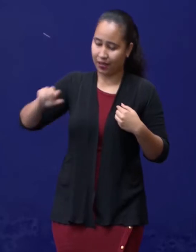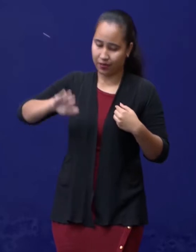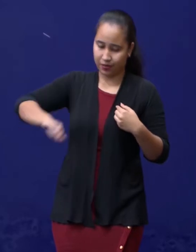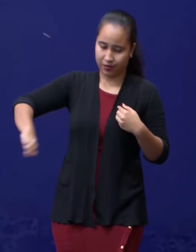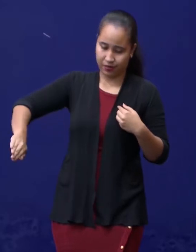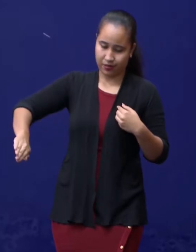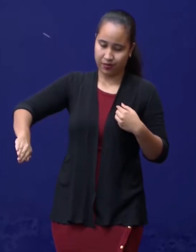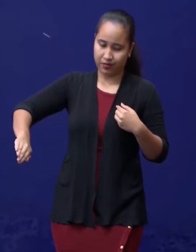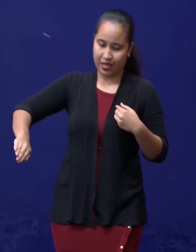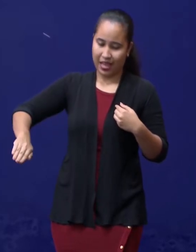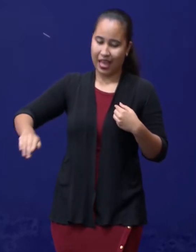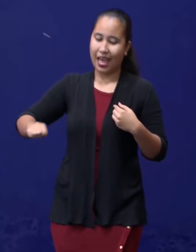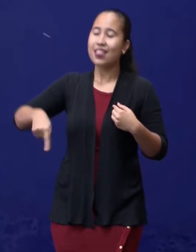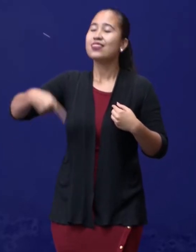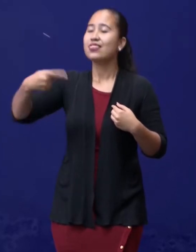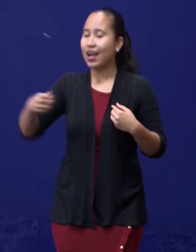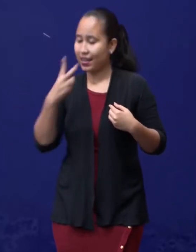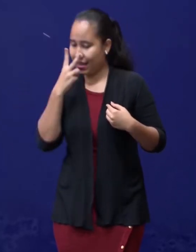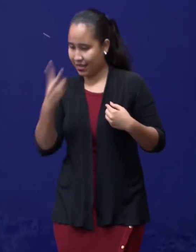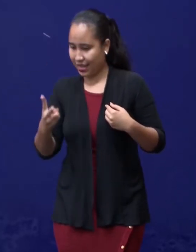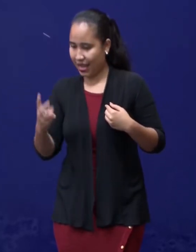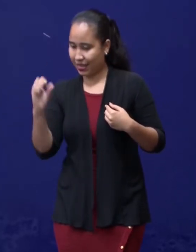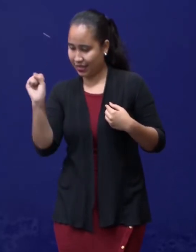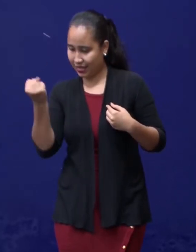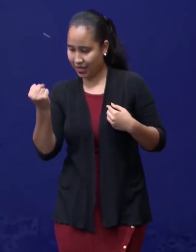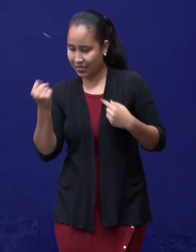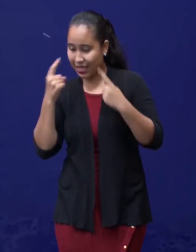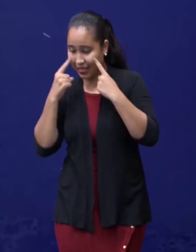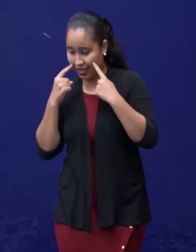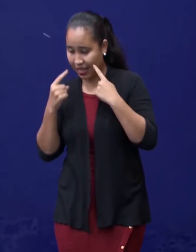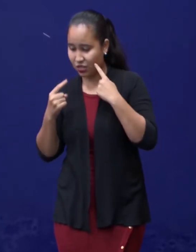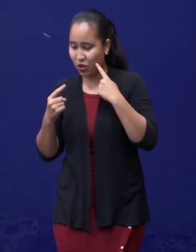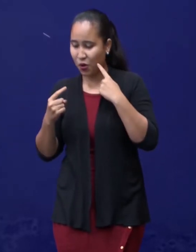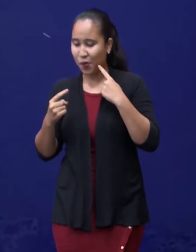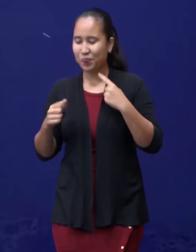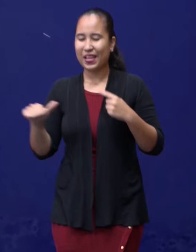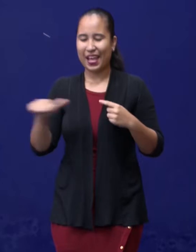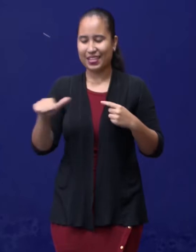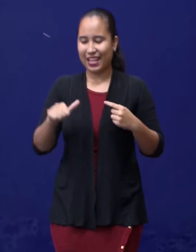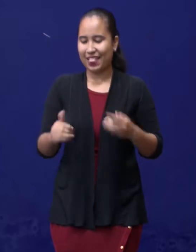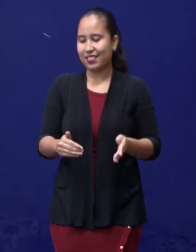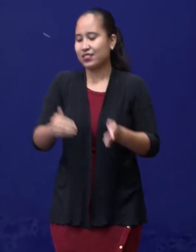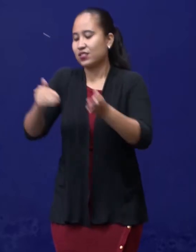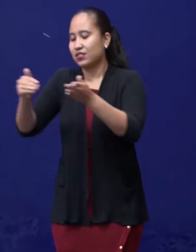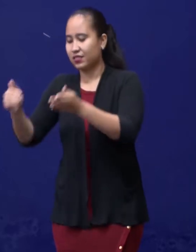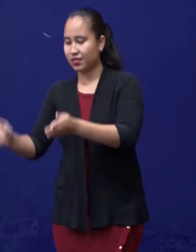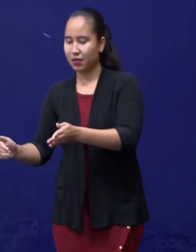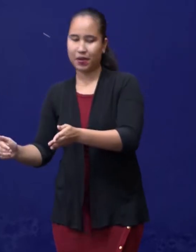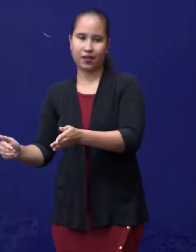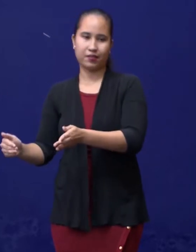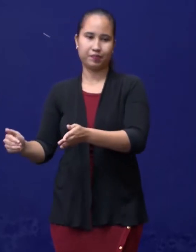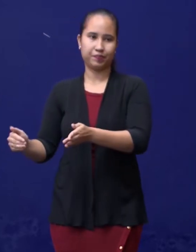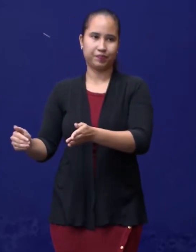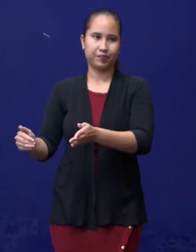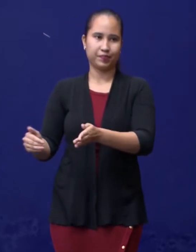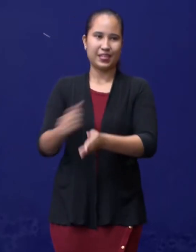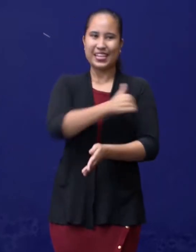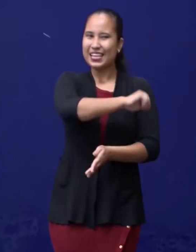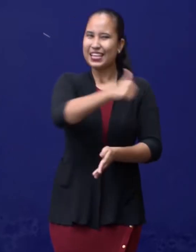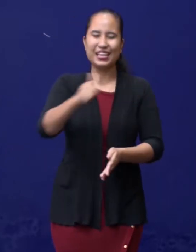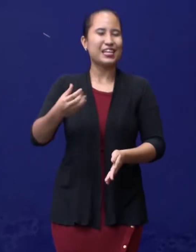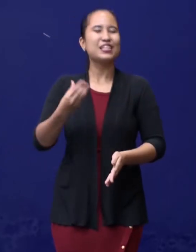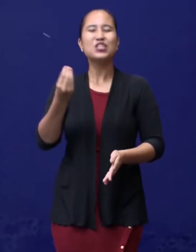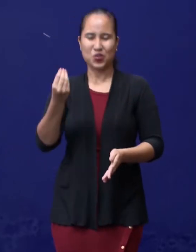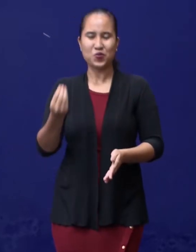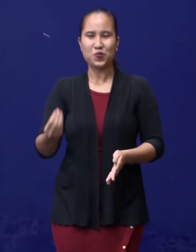naar de mogelijkheden om ze erg elders te willen brengen. En ik kan zeker zeggen, kijk, iedereen wil in thuisquarantaine.